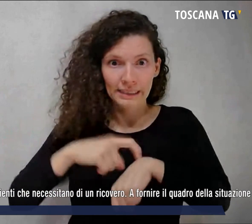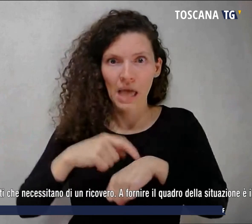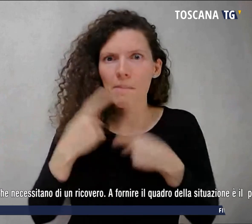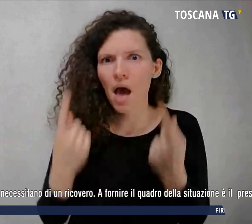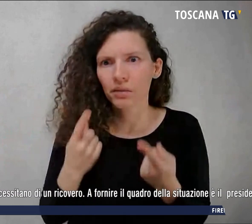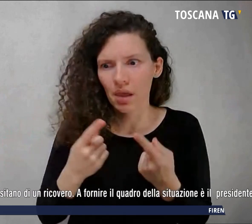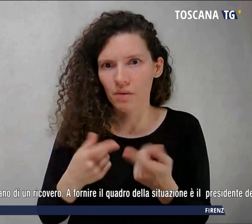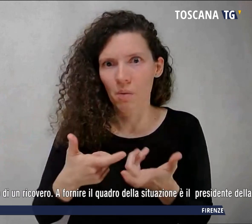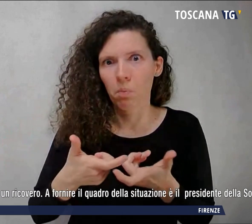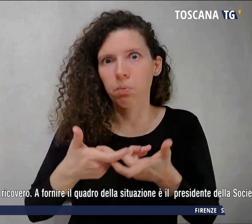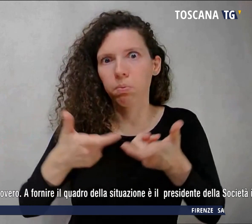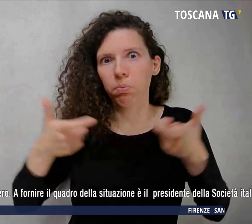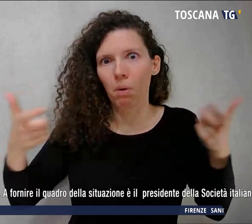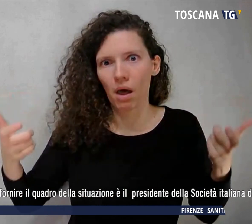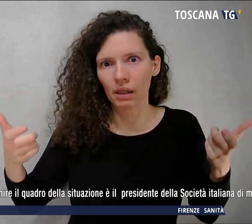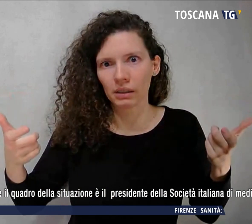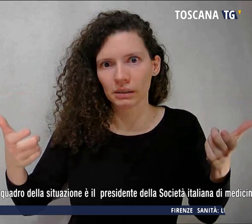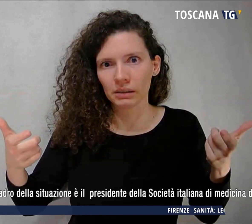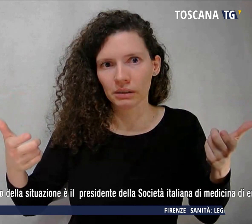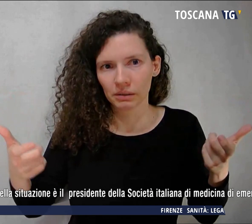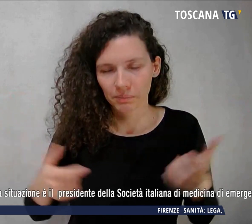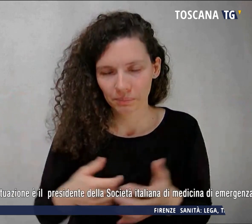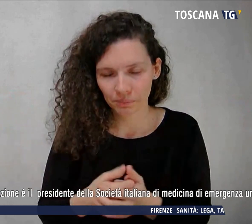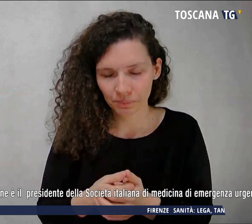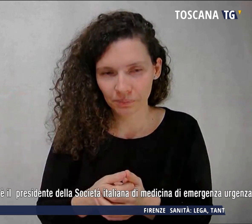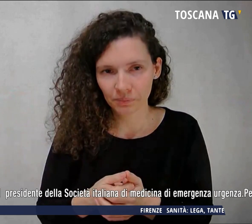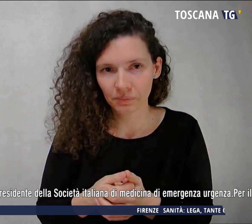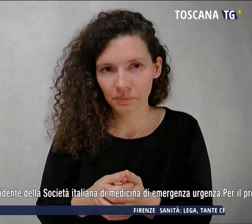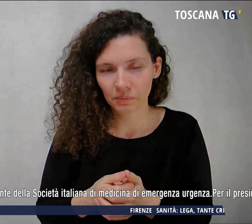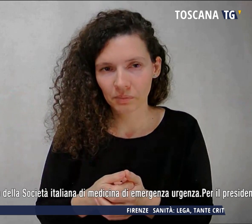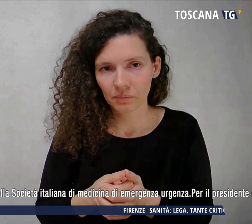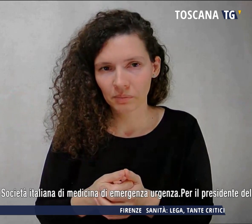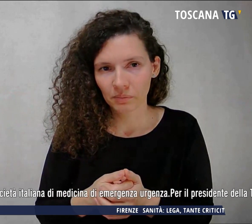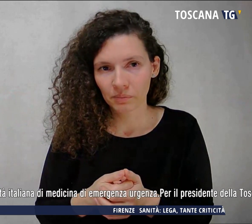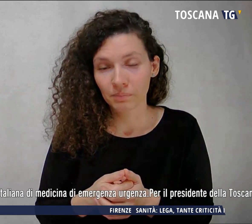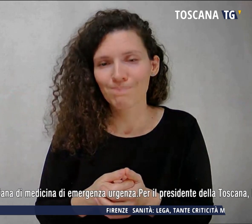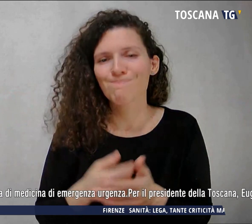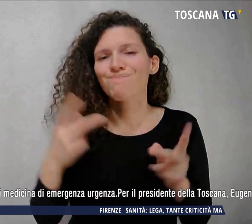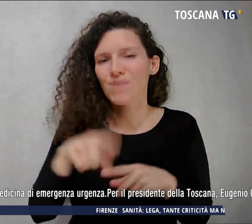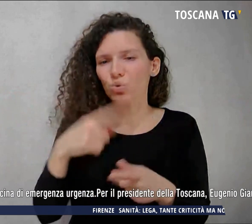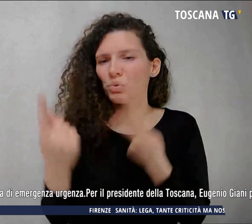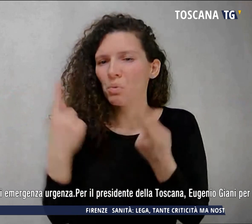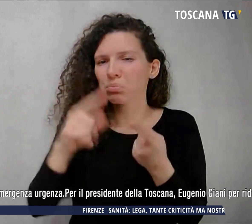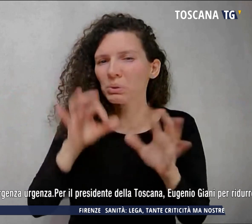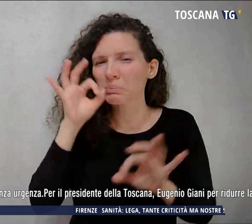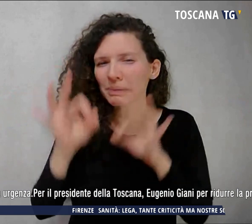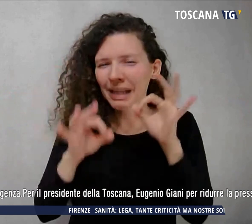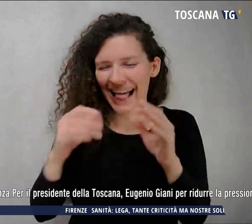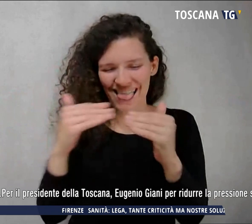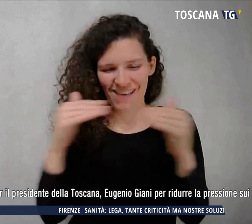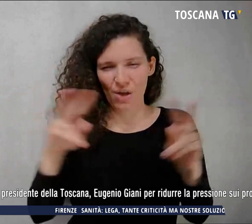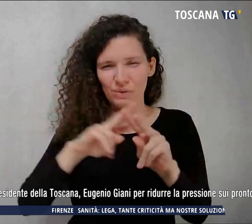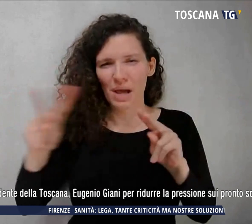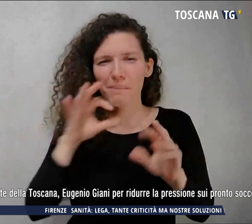necessitano di un ricovero. A fornire il quadro della situazione a livello nazionale è il Presidente